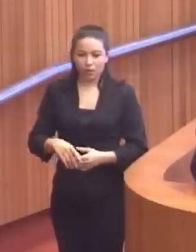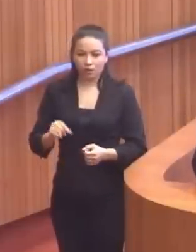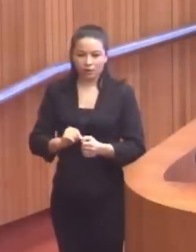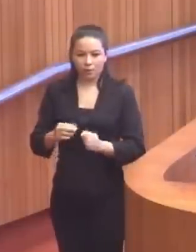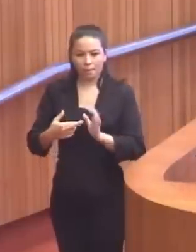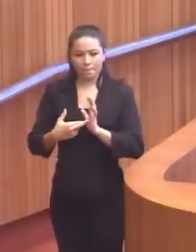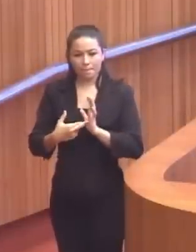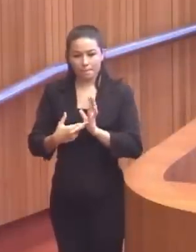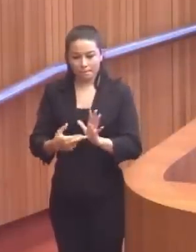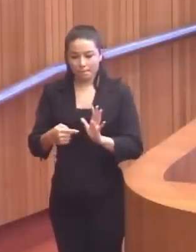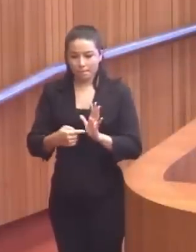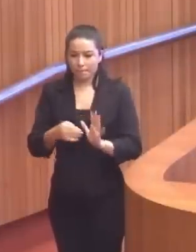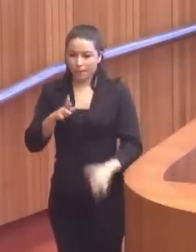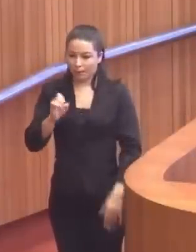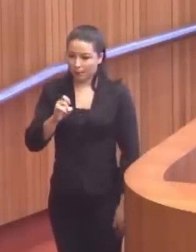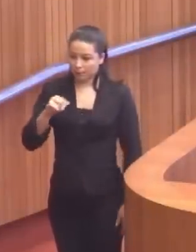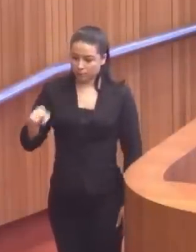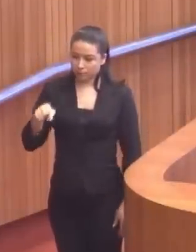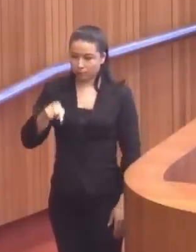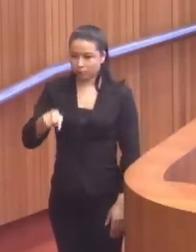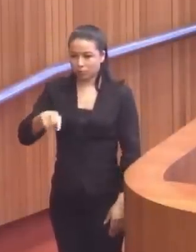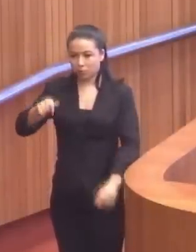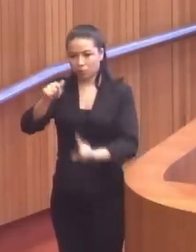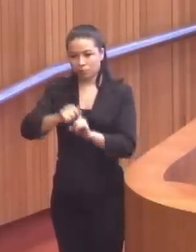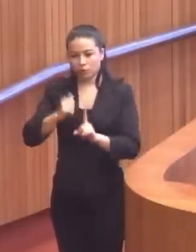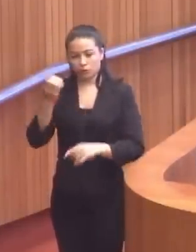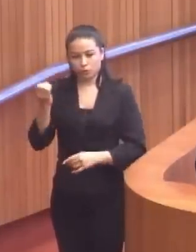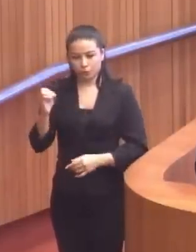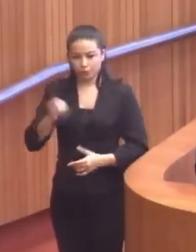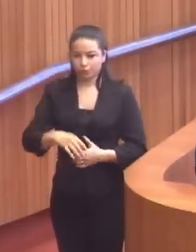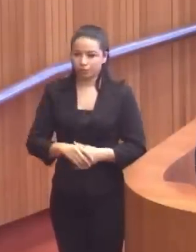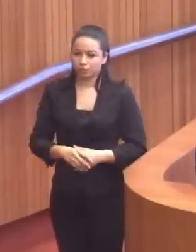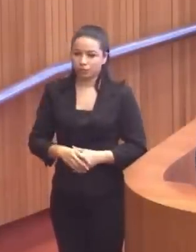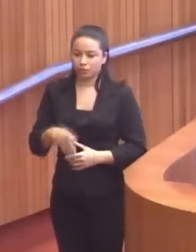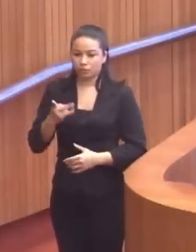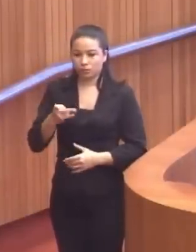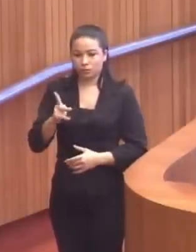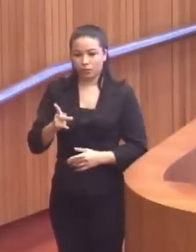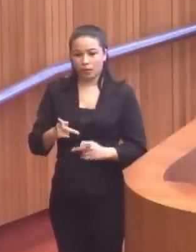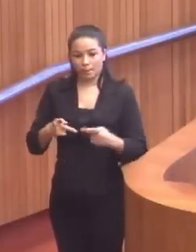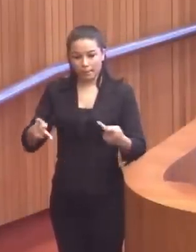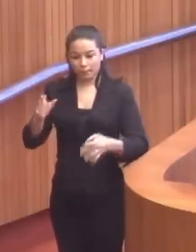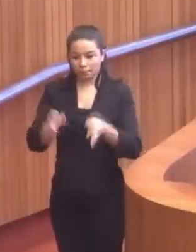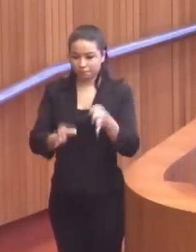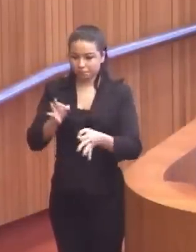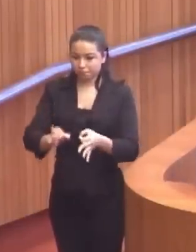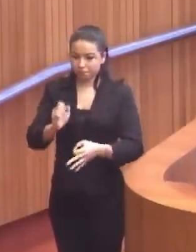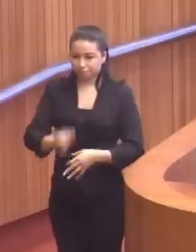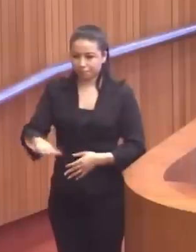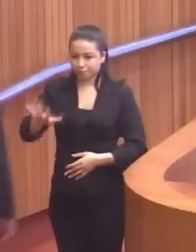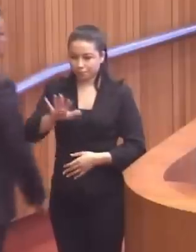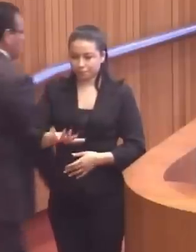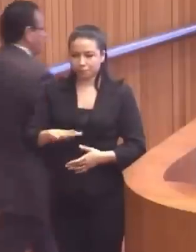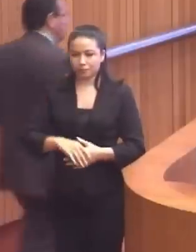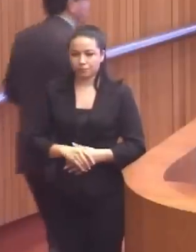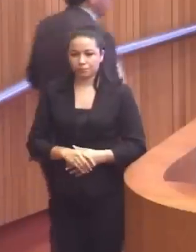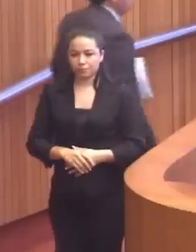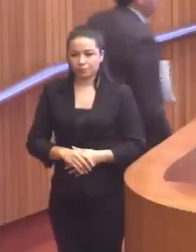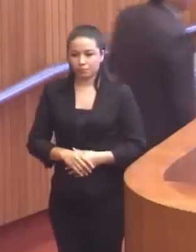fiz uma representação no mês de outubro à Procuradora-Geral de Justiça,